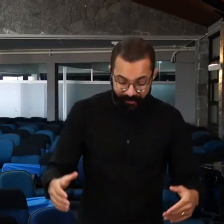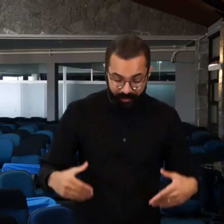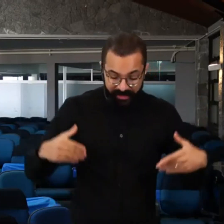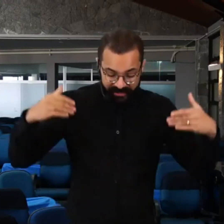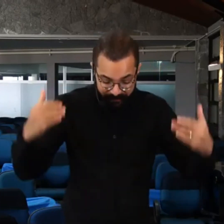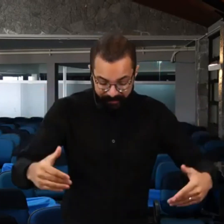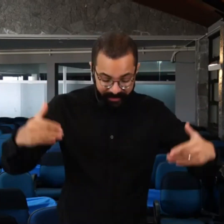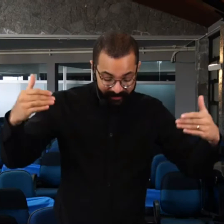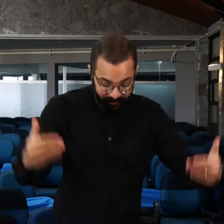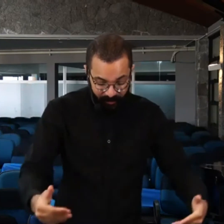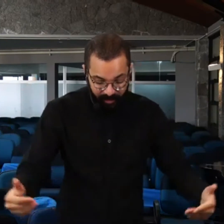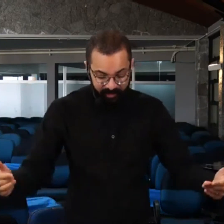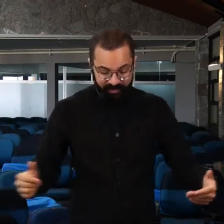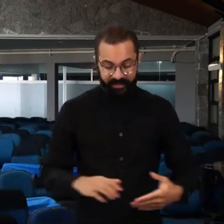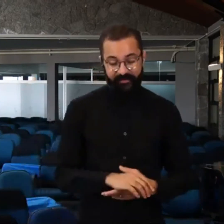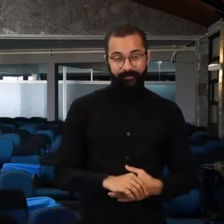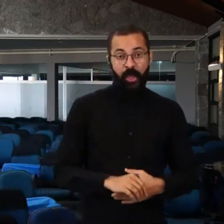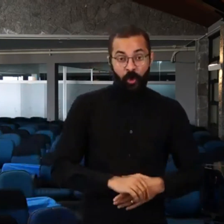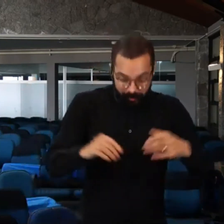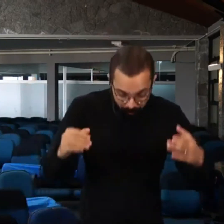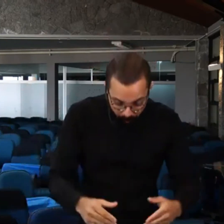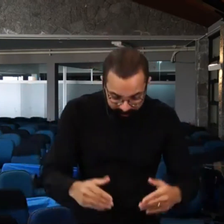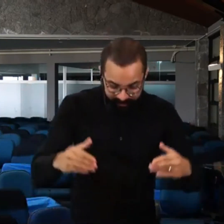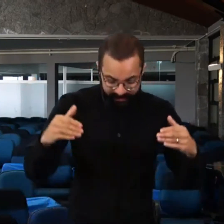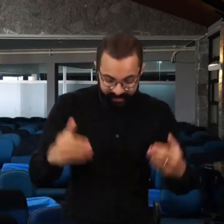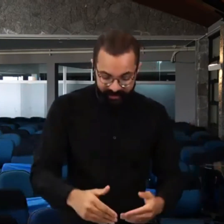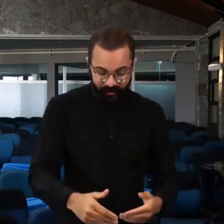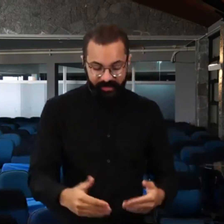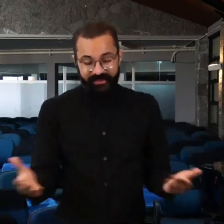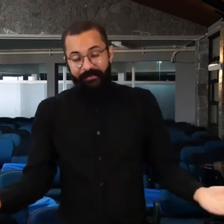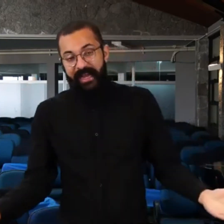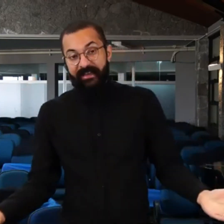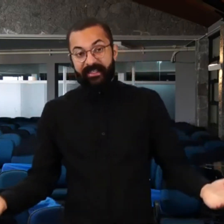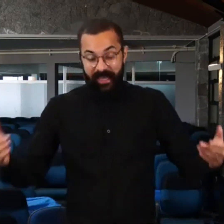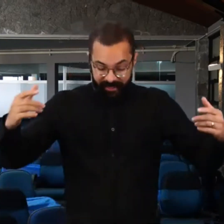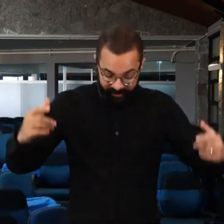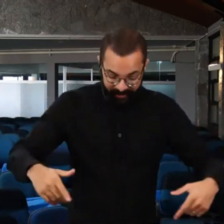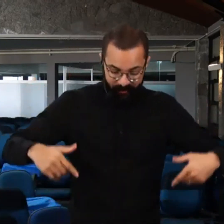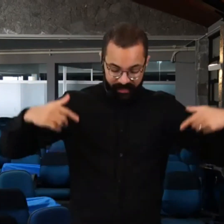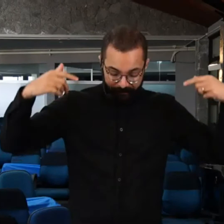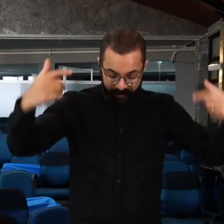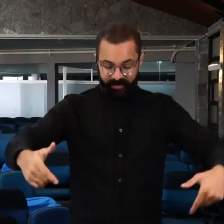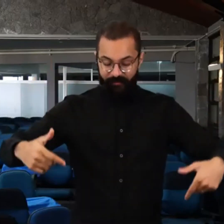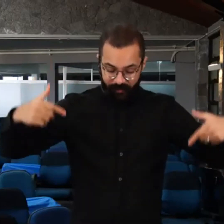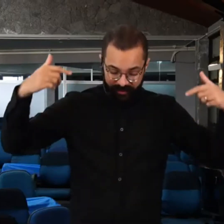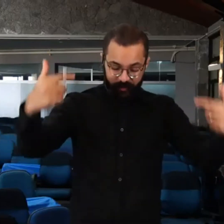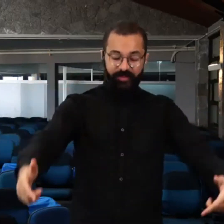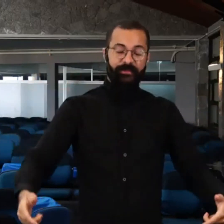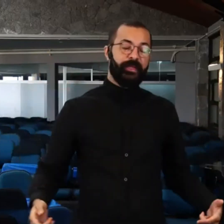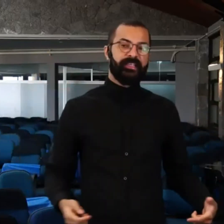abordagem bíblica teológica. Como muitas religiões estabelecem ritos repetitivos em suas disciplinas